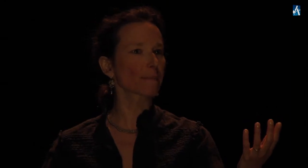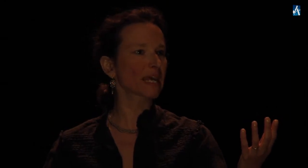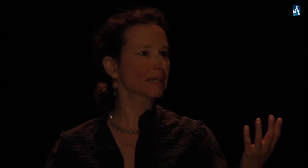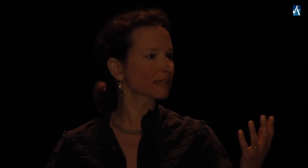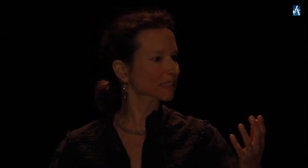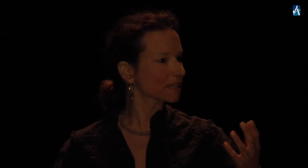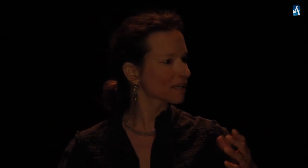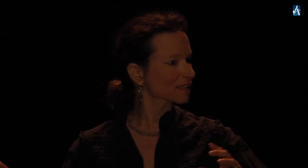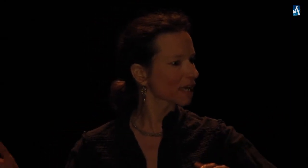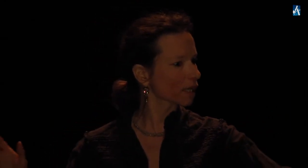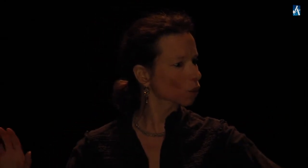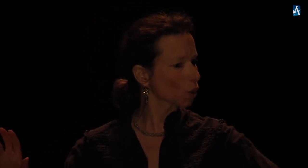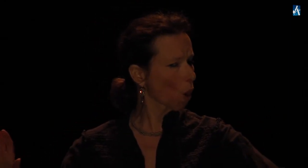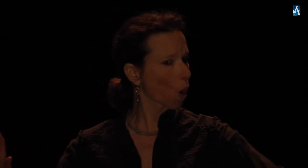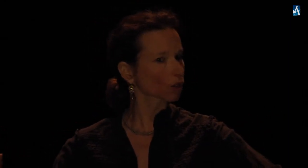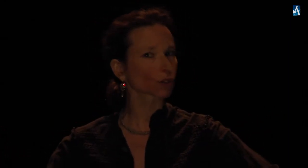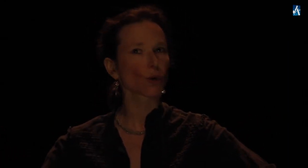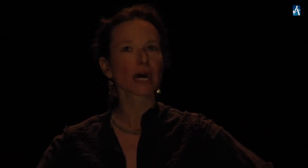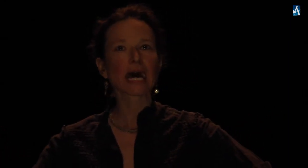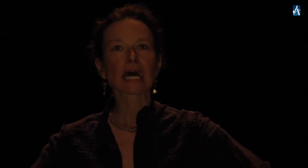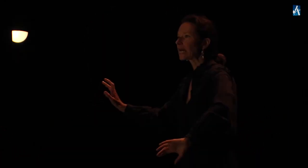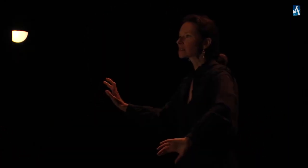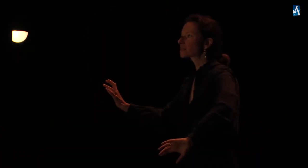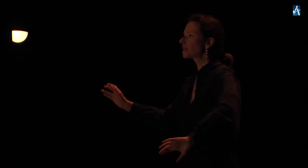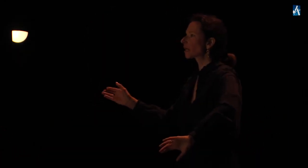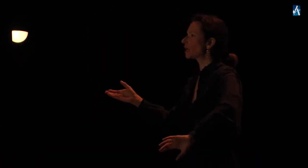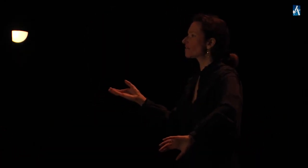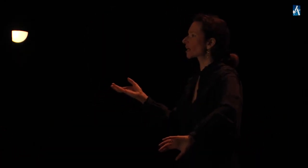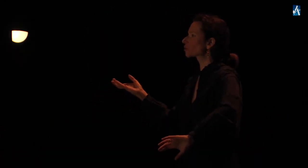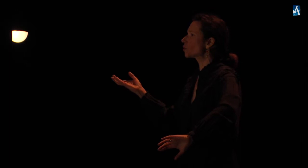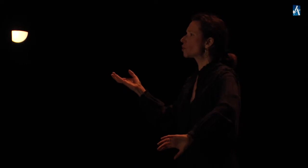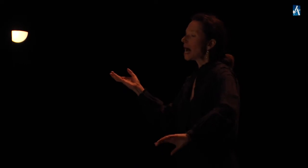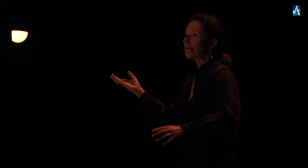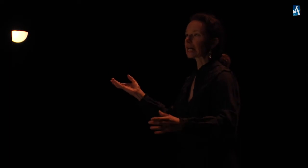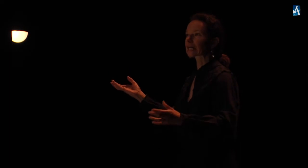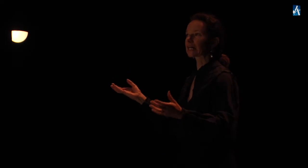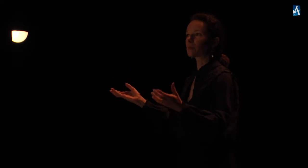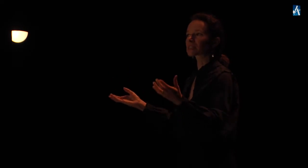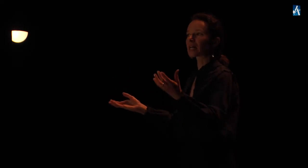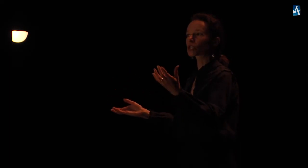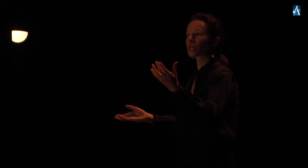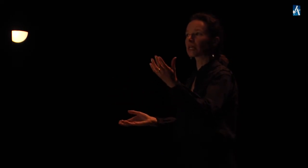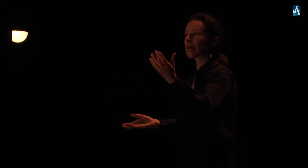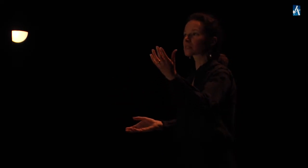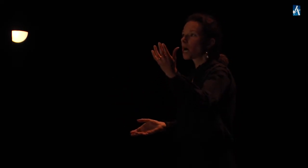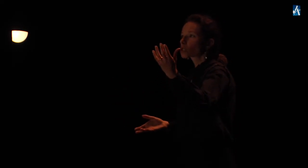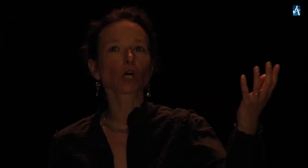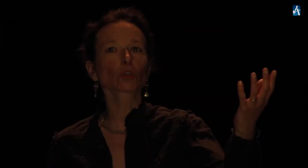bien être un essai de l'autre Ainsi que les vertus Les crimes enchaînés Sont